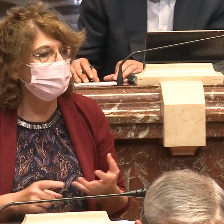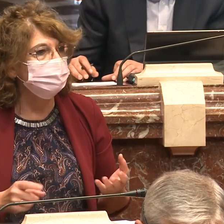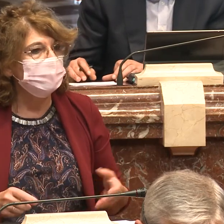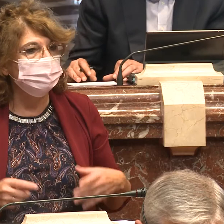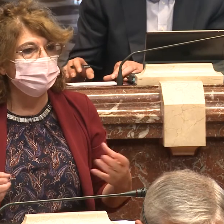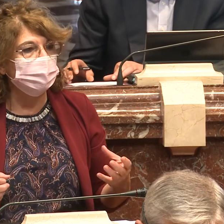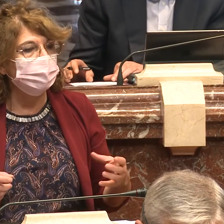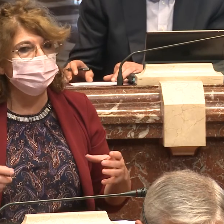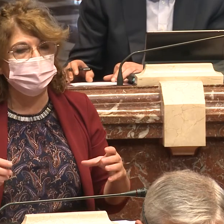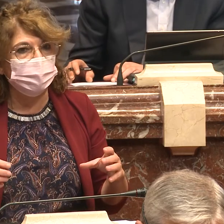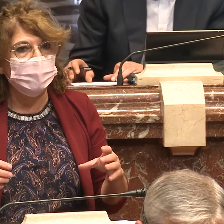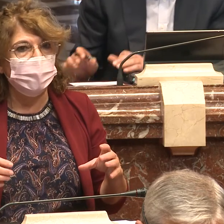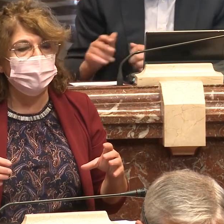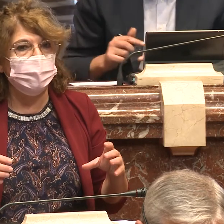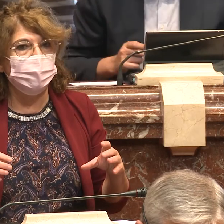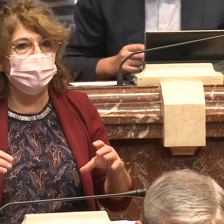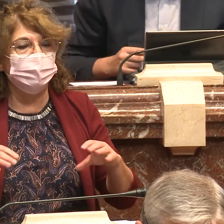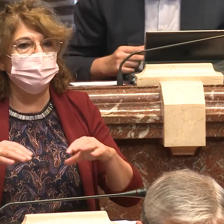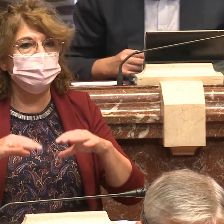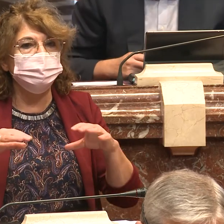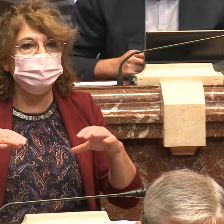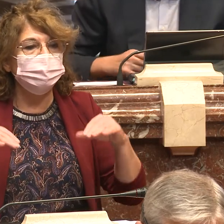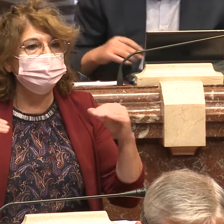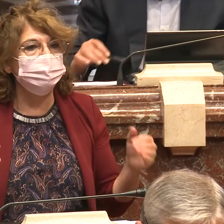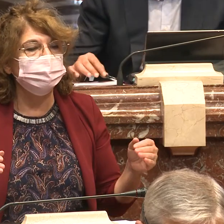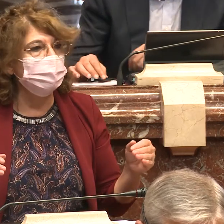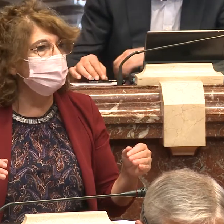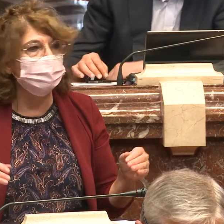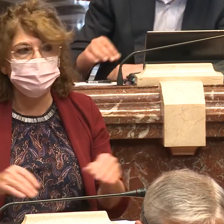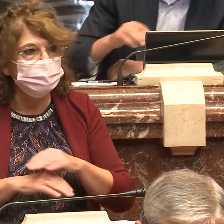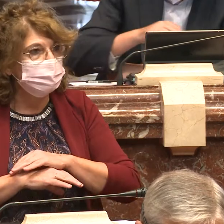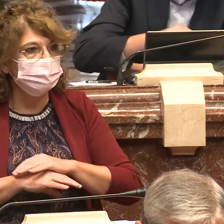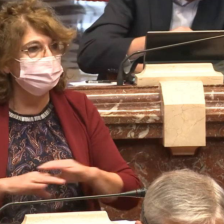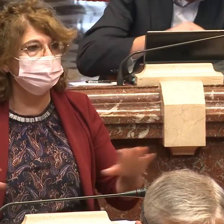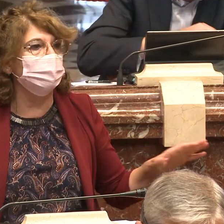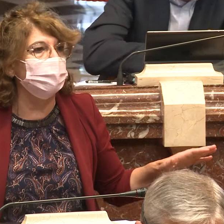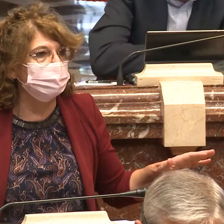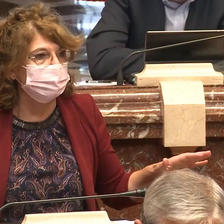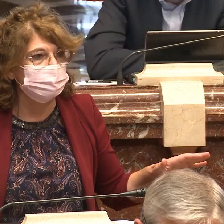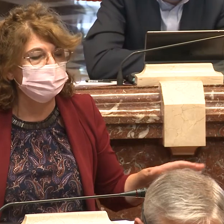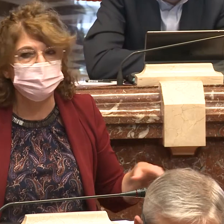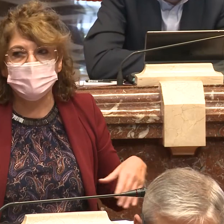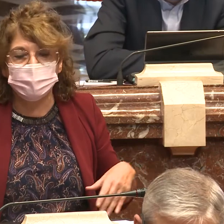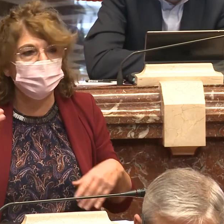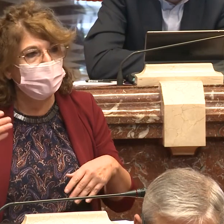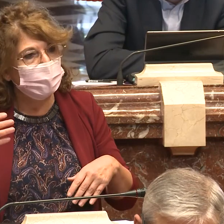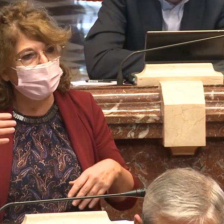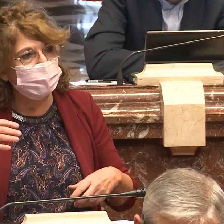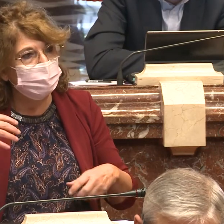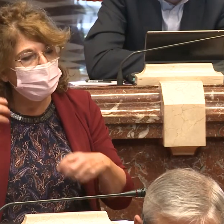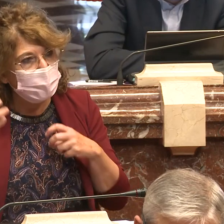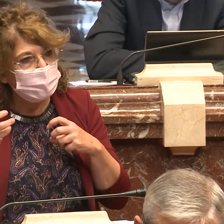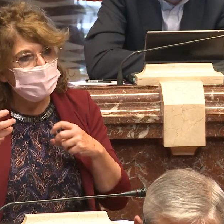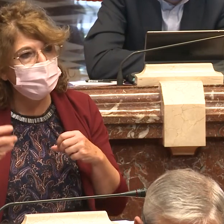los colegios, yo creo que porque el concepto del intérprete no va a cubrir todas las necesidades, creo que